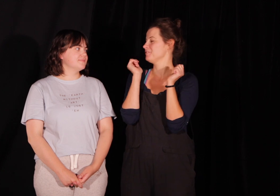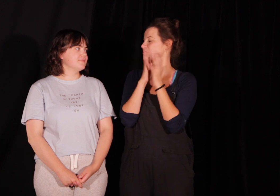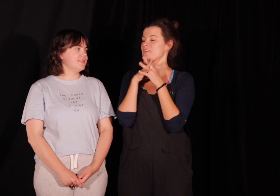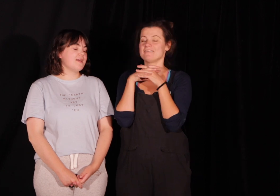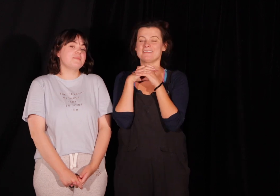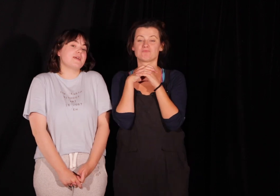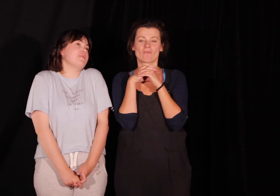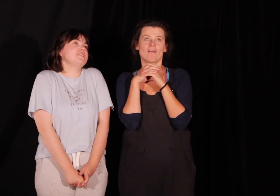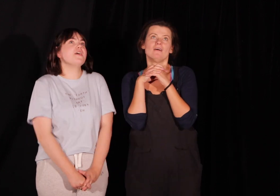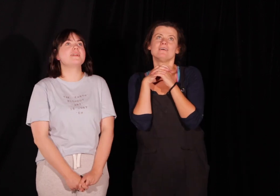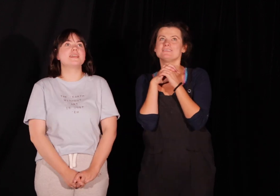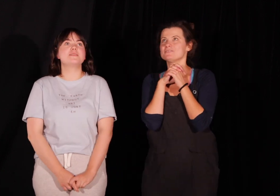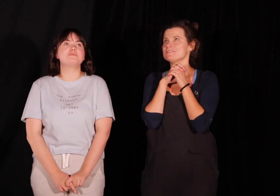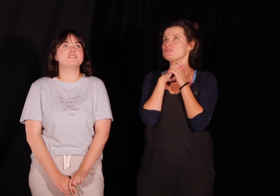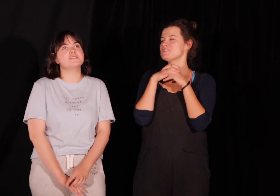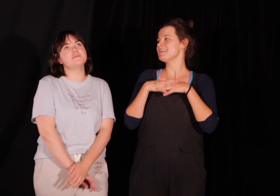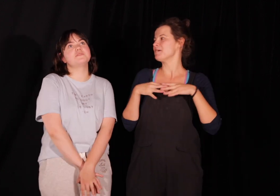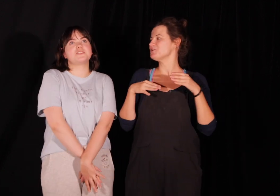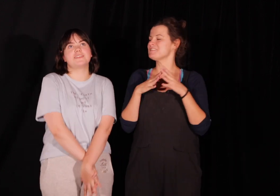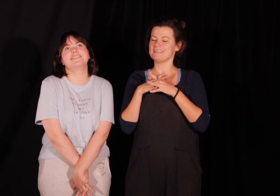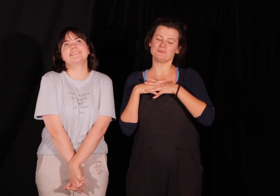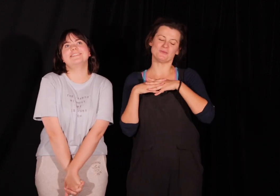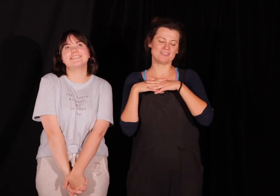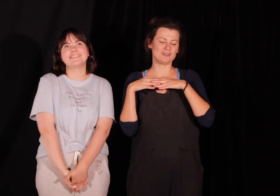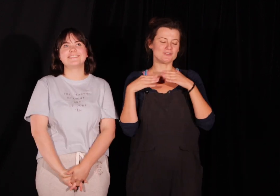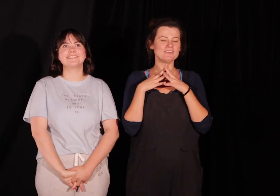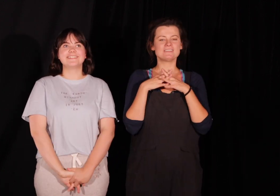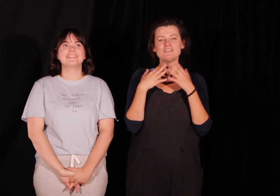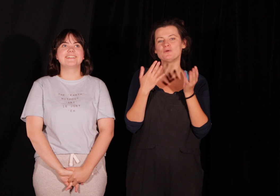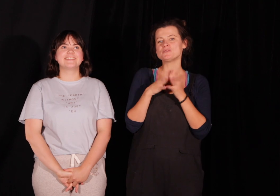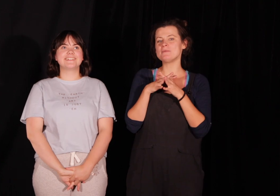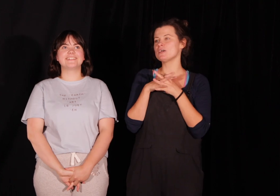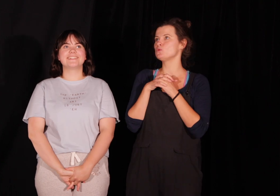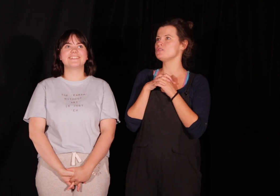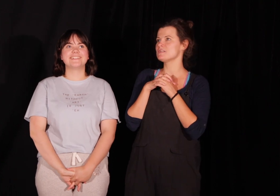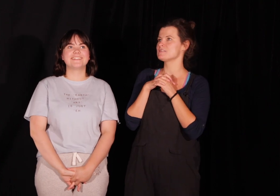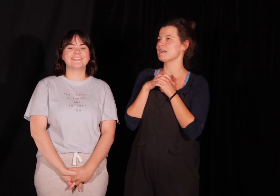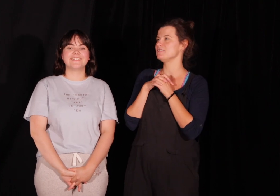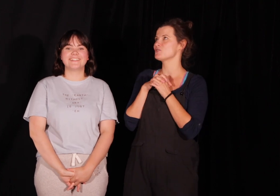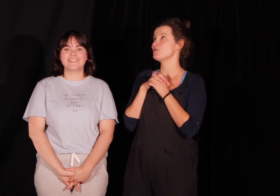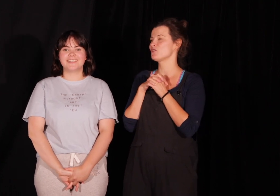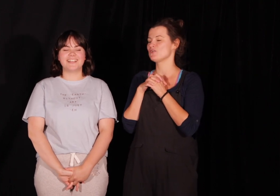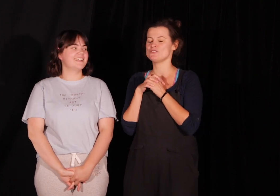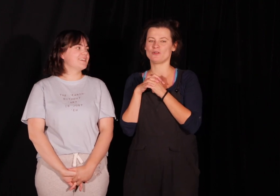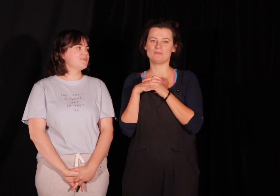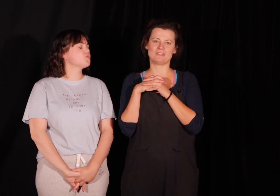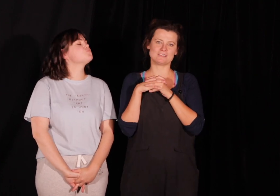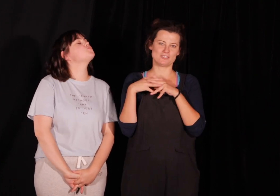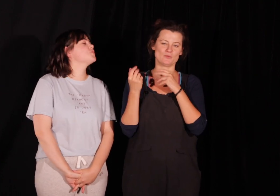ja bym tak powiedziała, nie? doceniam, doceniam, dobrze, dobrze więc leniwą ósemkę tu dziel znak nieskończoności robimy teraz z naszymi